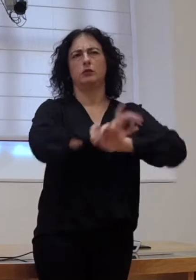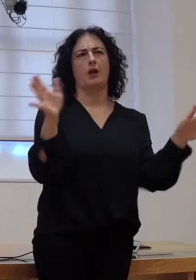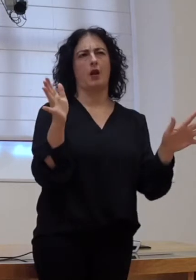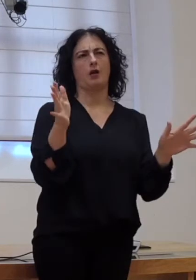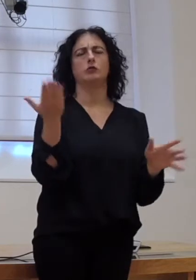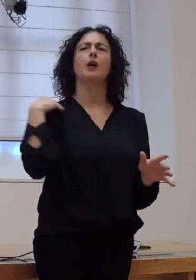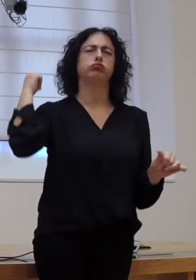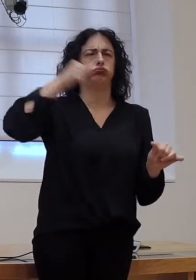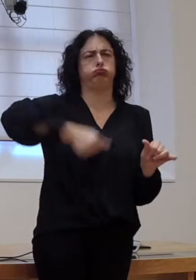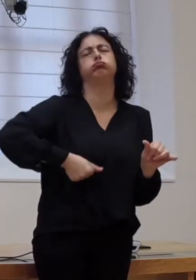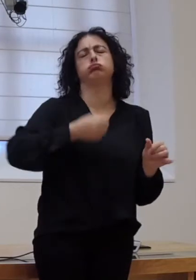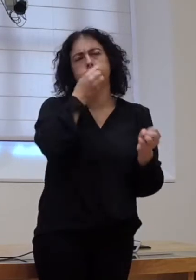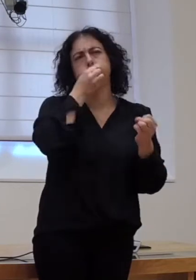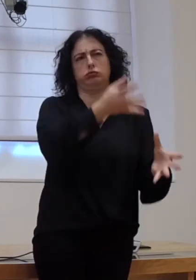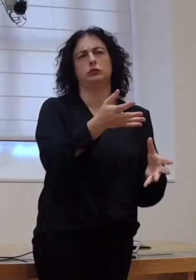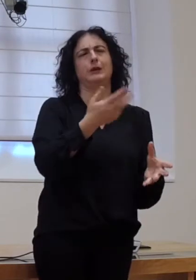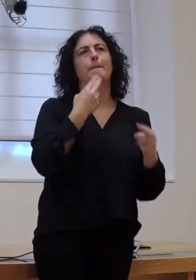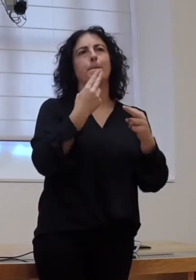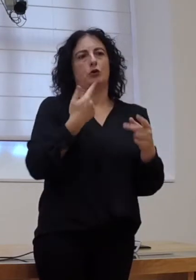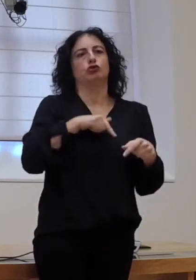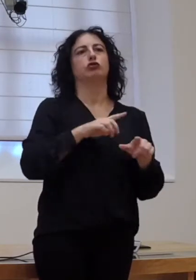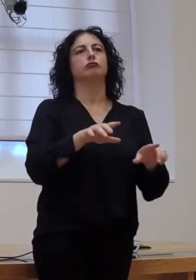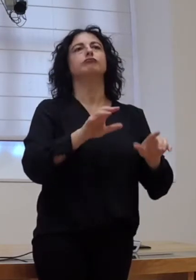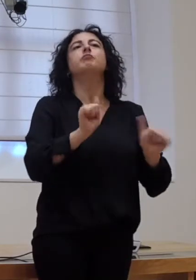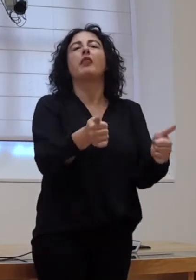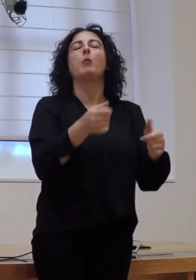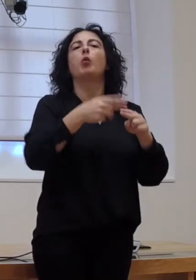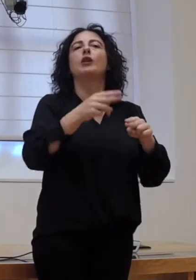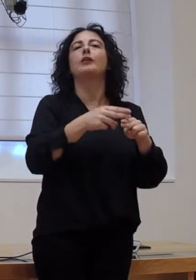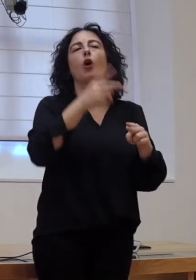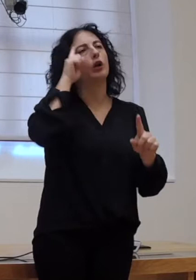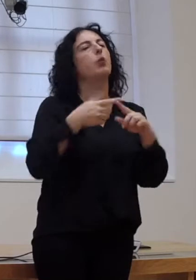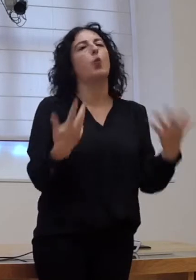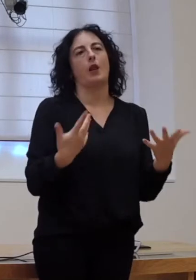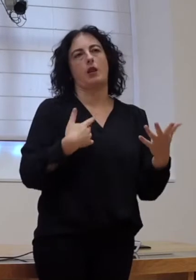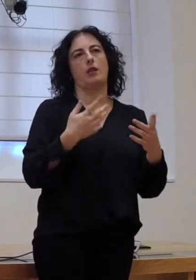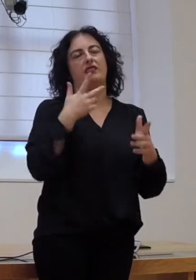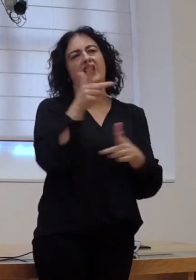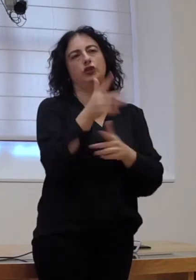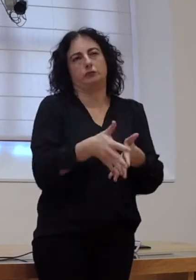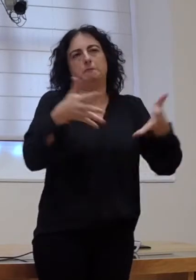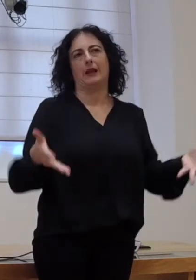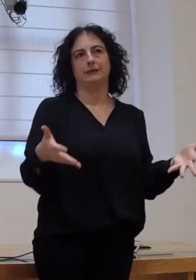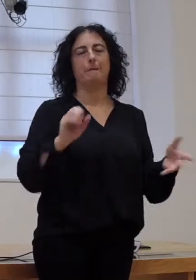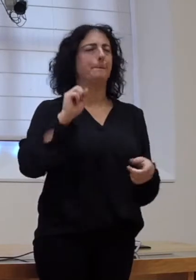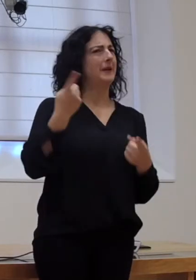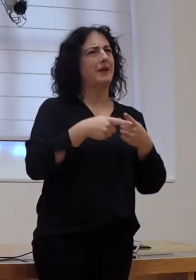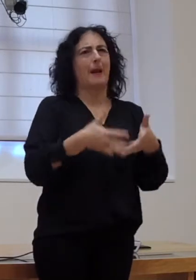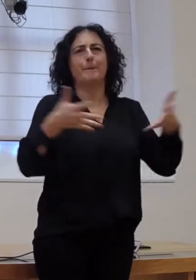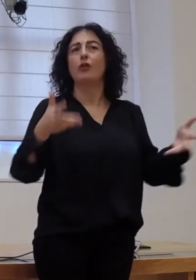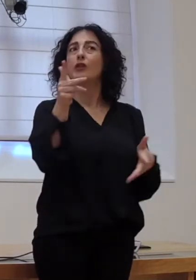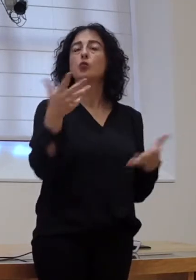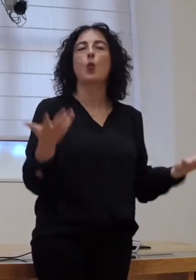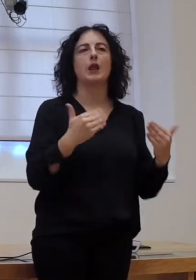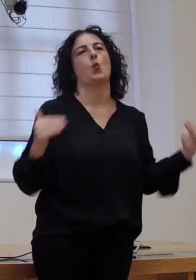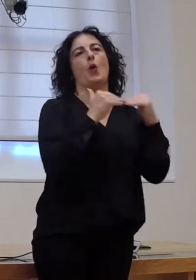había moito tempo e que estábamos en política para ampliar dereitos. E a primeira ampliación de dereitos necesaria é a igualdade,